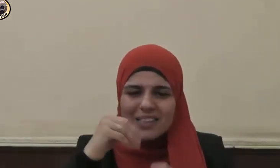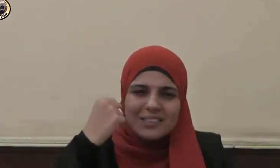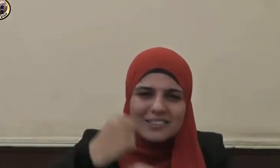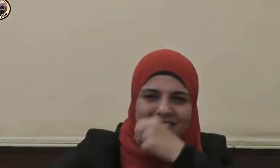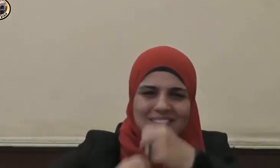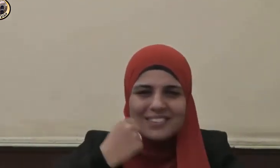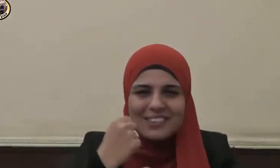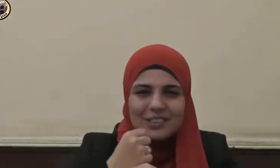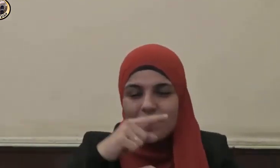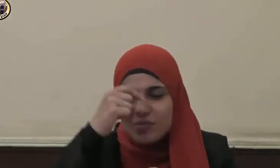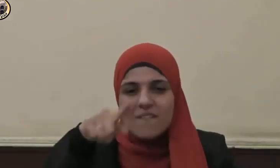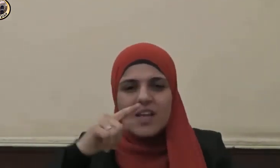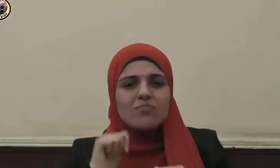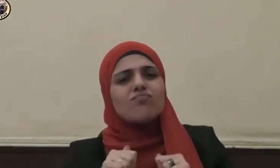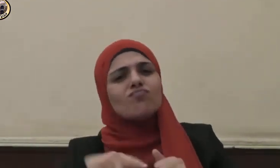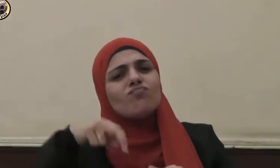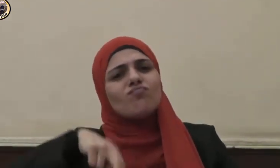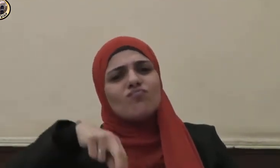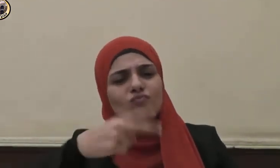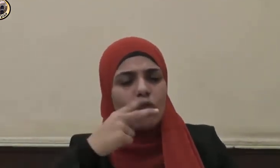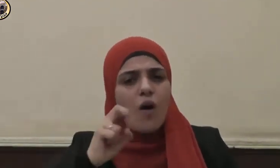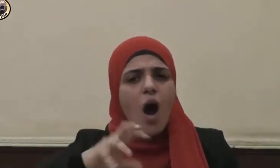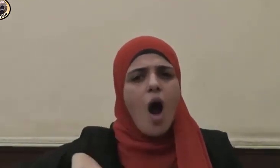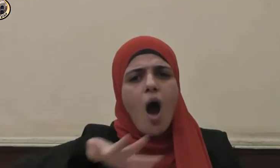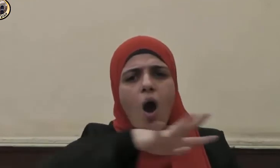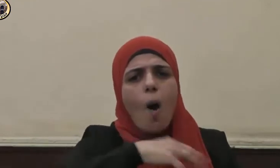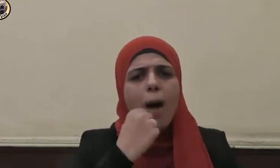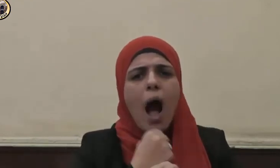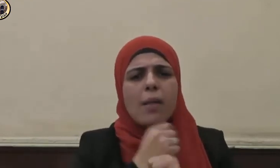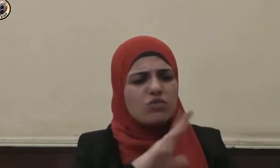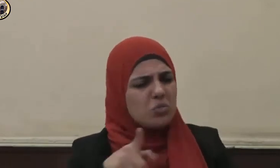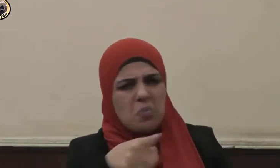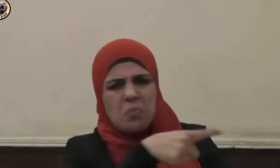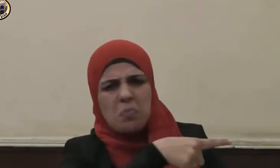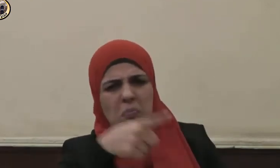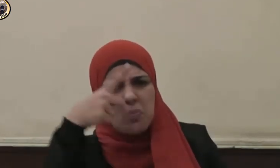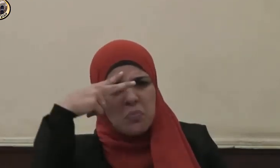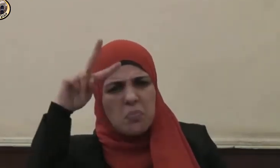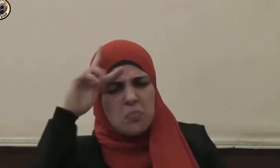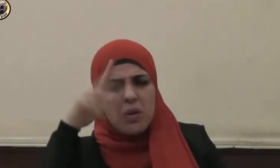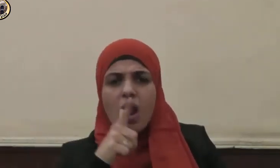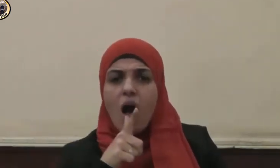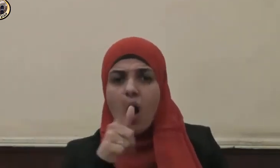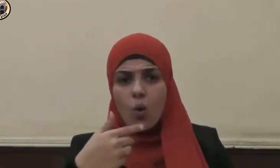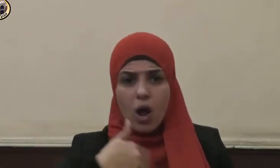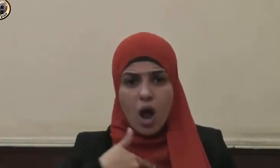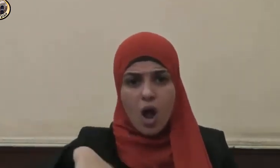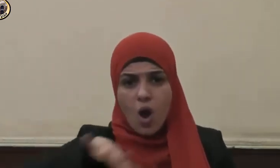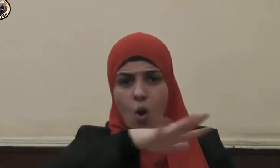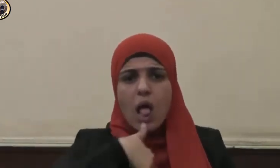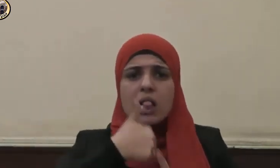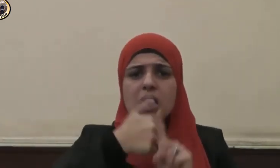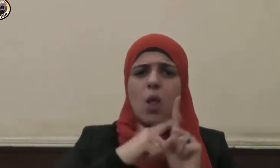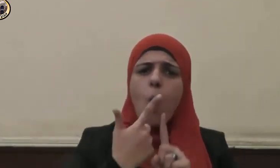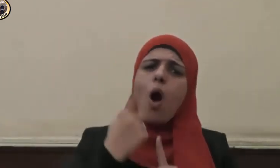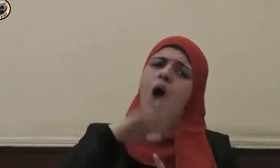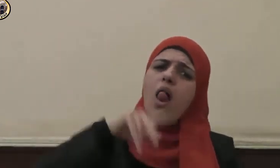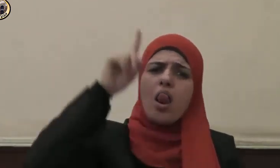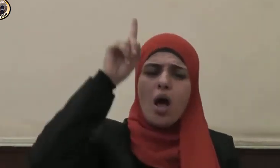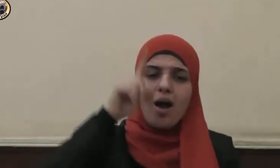لا يعملون فقال ما أنتم فقالوا نحن المتوكلون فقال بل